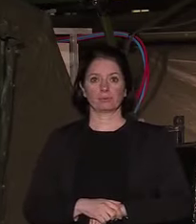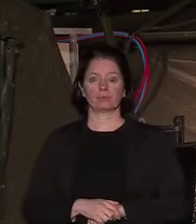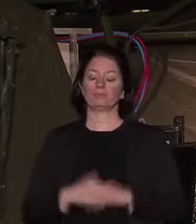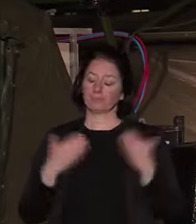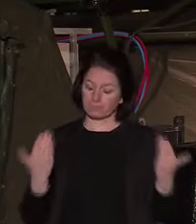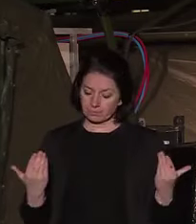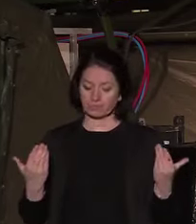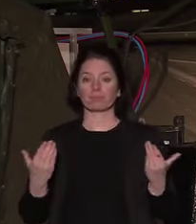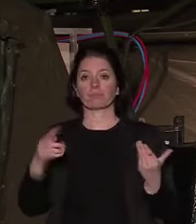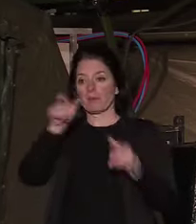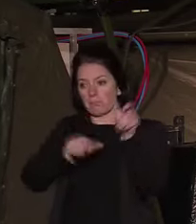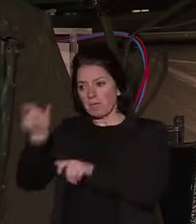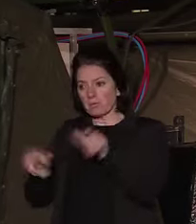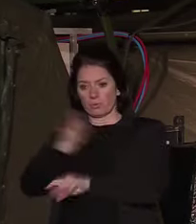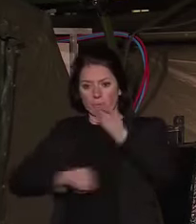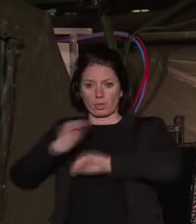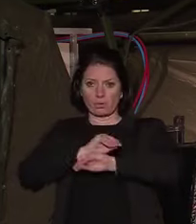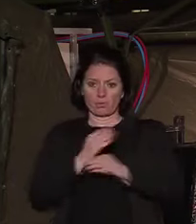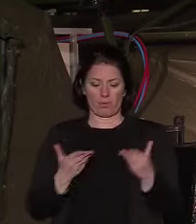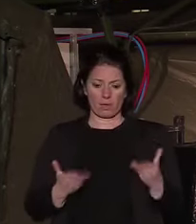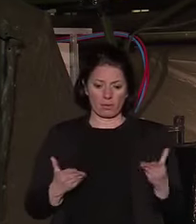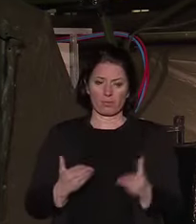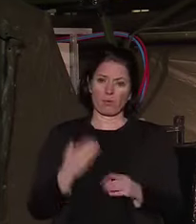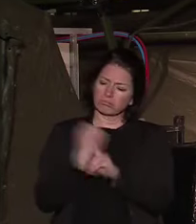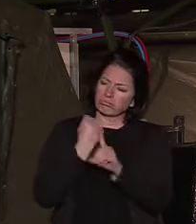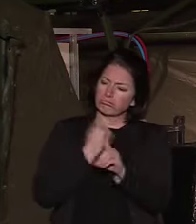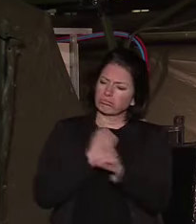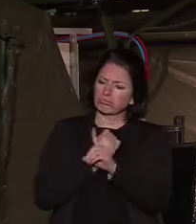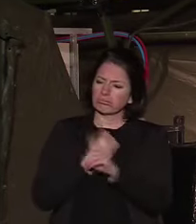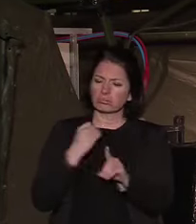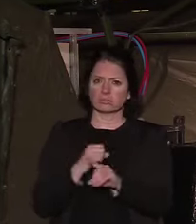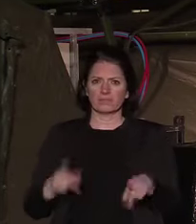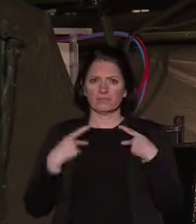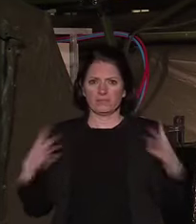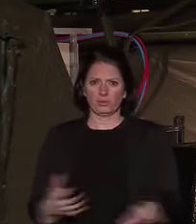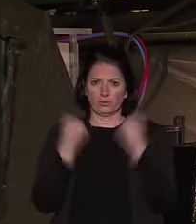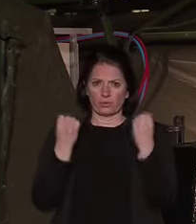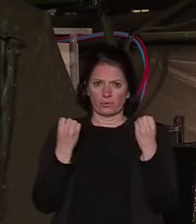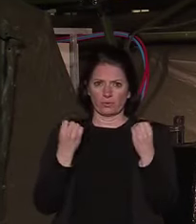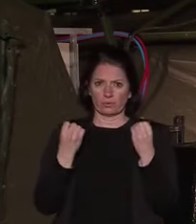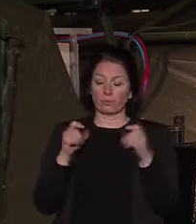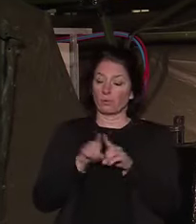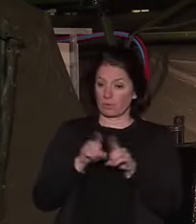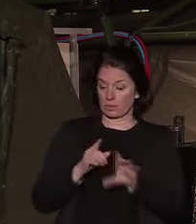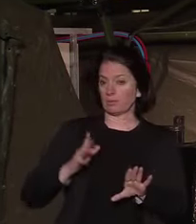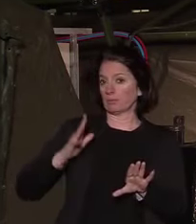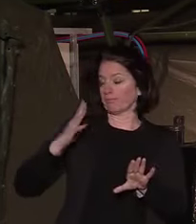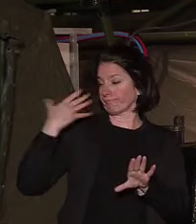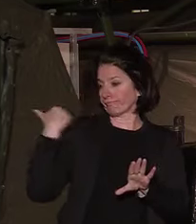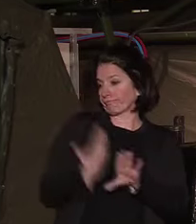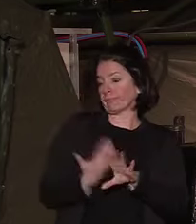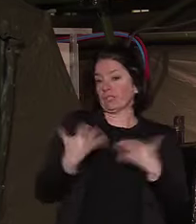nos soignants qui se battent aujourd'hui pour sauver des vies se sont hier battus, souvent pour sauver l'hôpital, notre médecine.